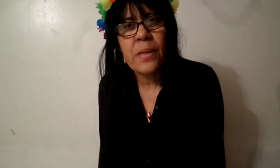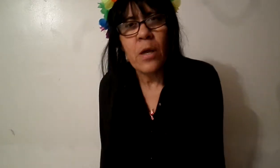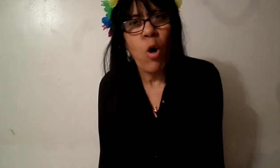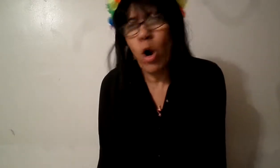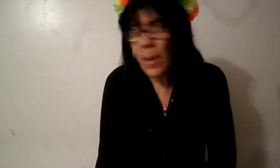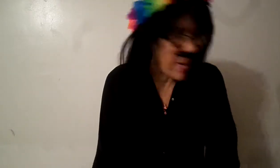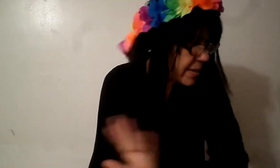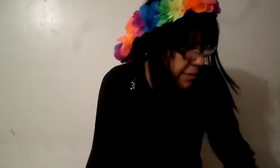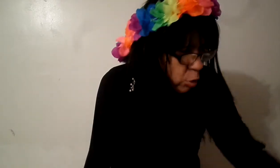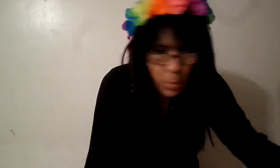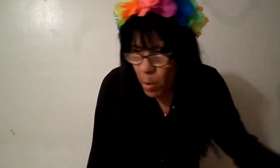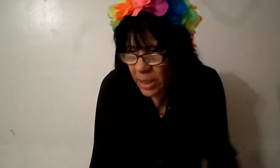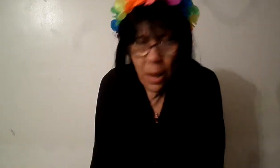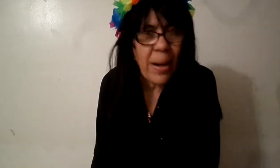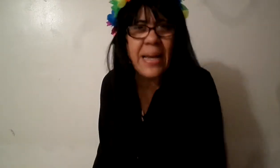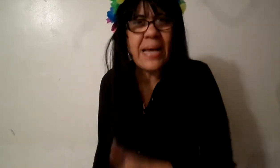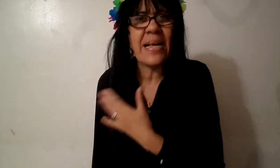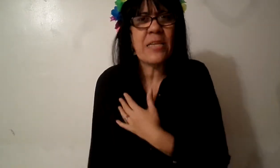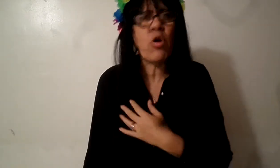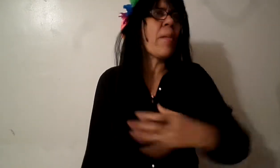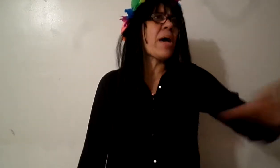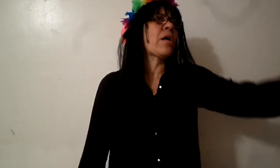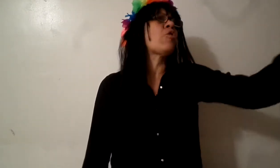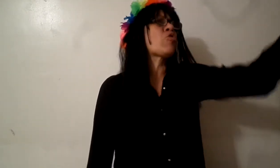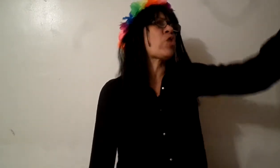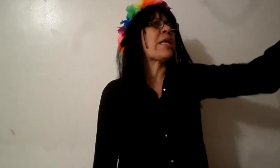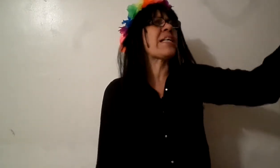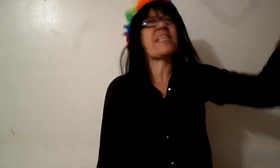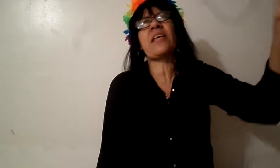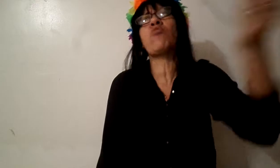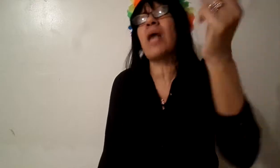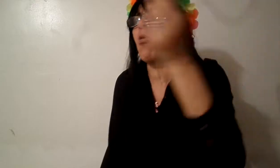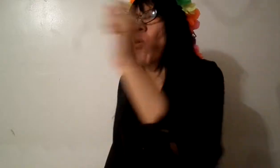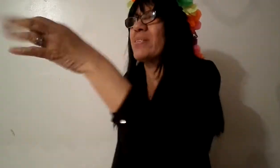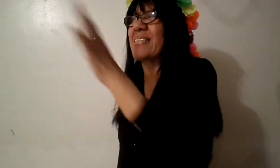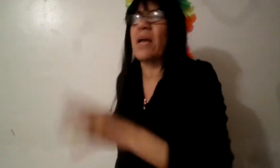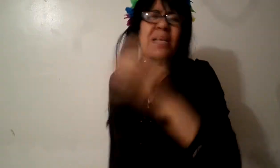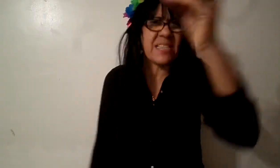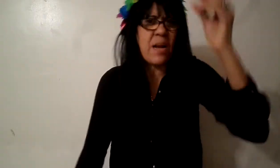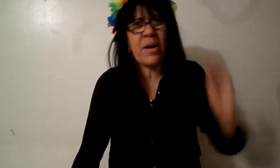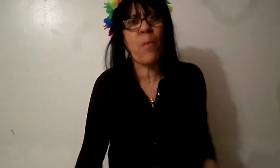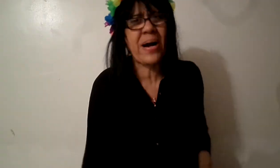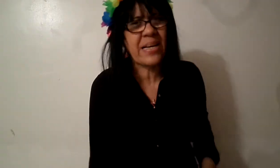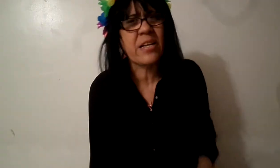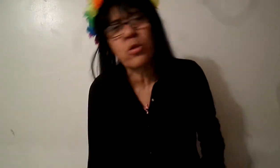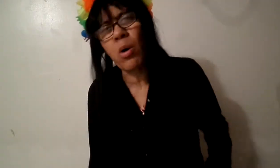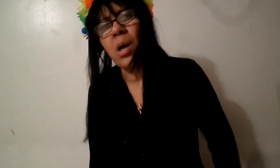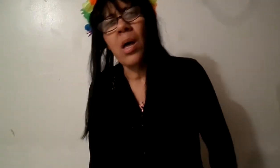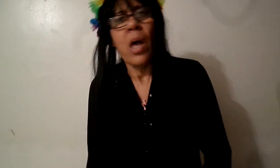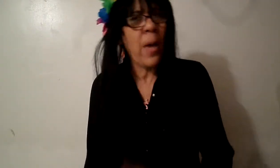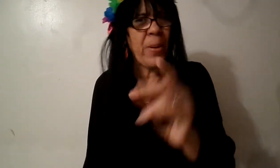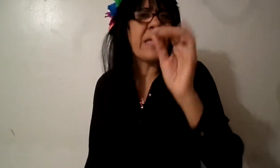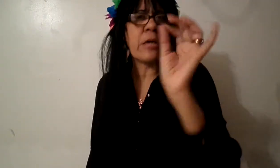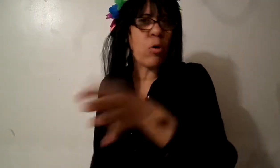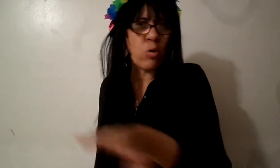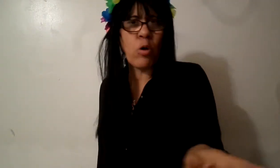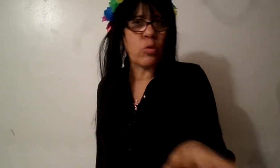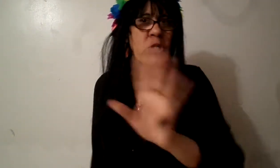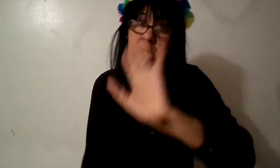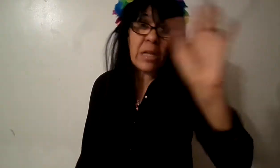o le predica a los mismos que estaban en la iglesia no había de la iglesia que eran unas cuantas salves y se salvaron a Cristo espérate que con lo que tú hiciste está